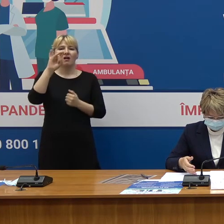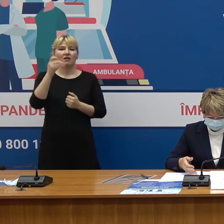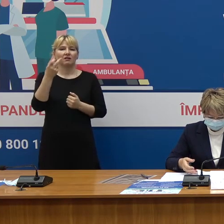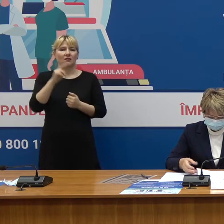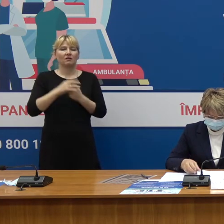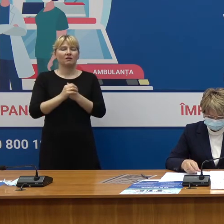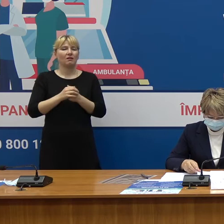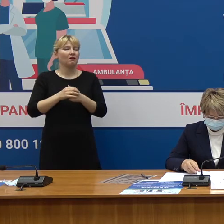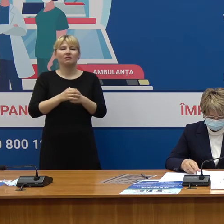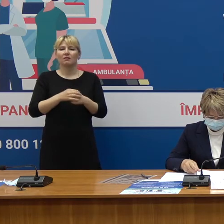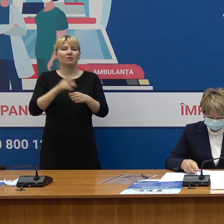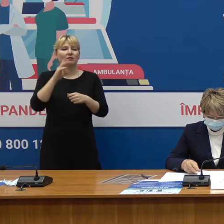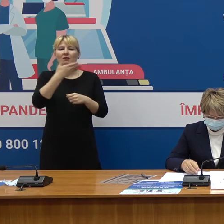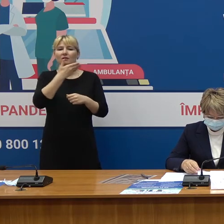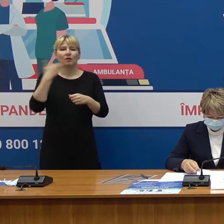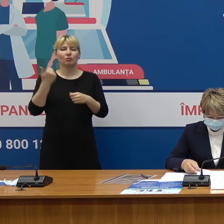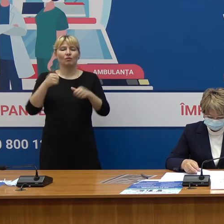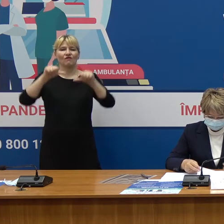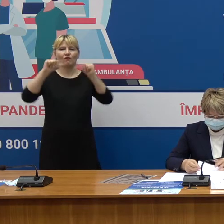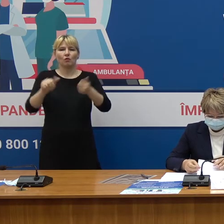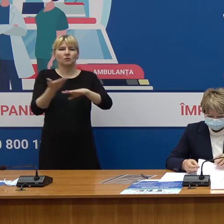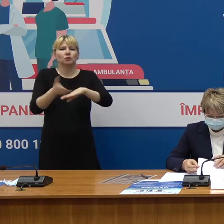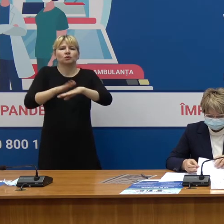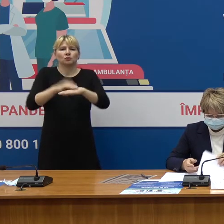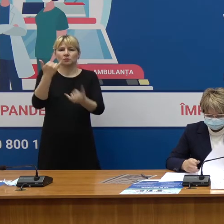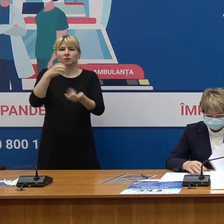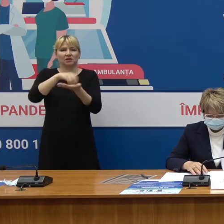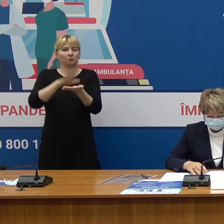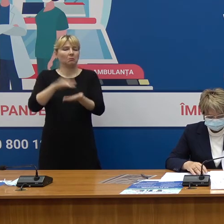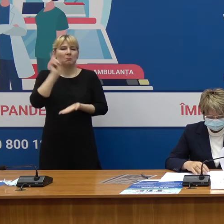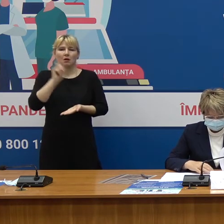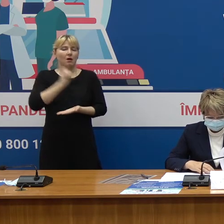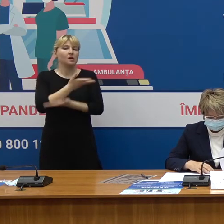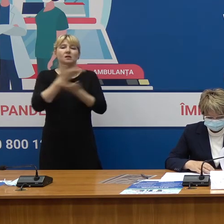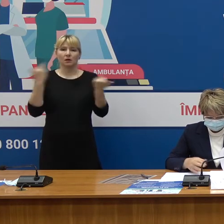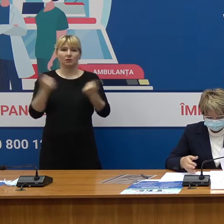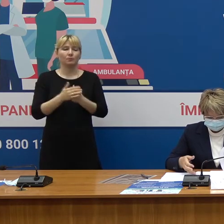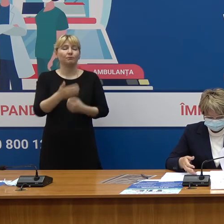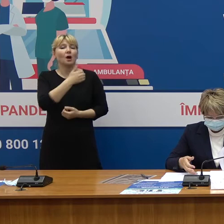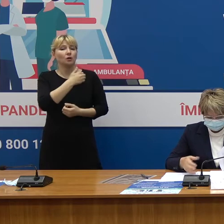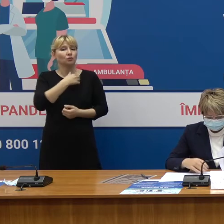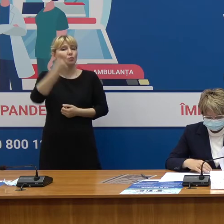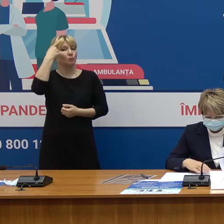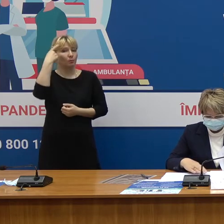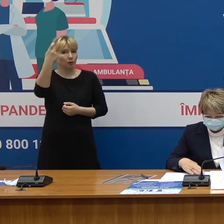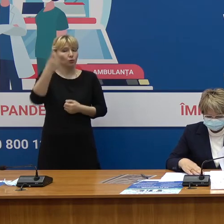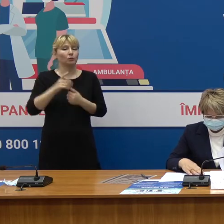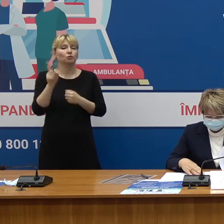careva forme severe înregistrate la moment. Vreau să aducem la cunoștință